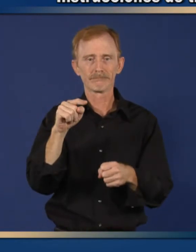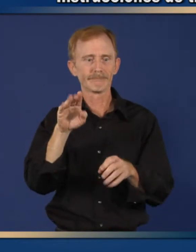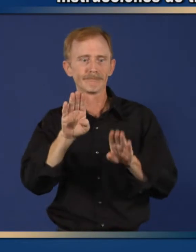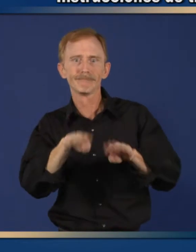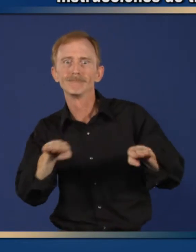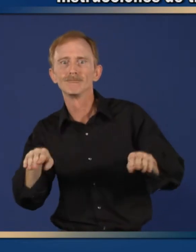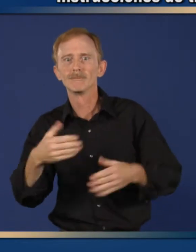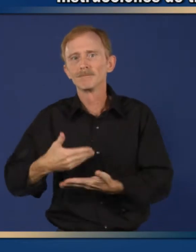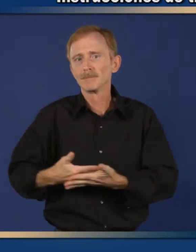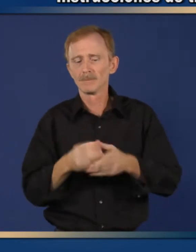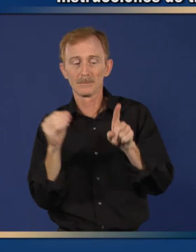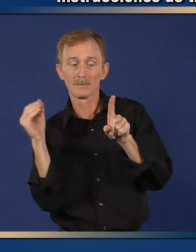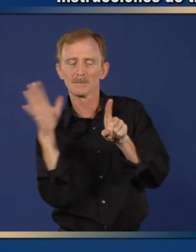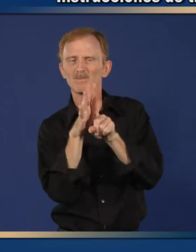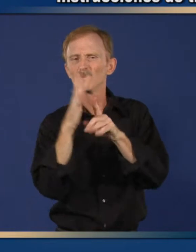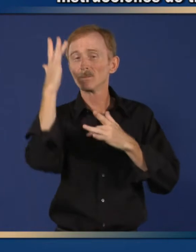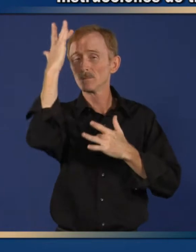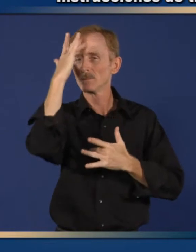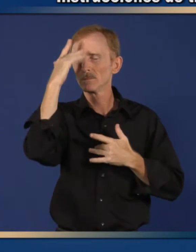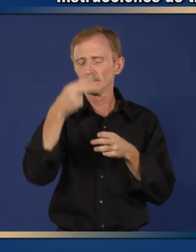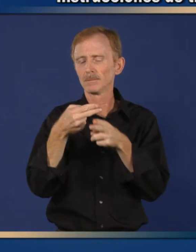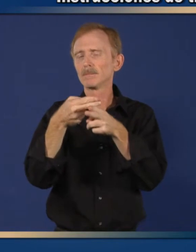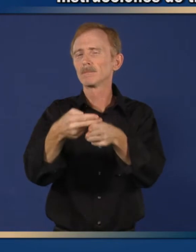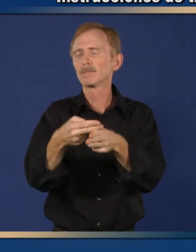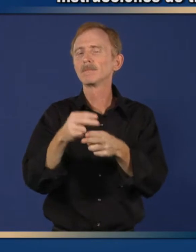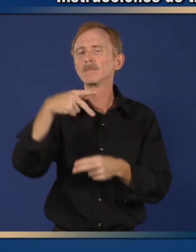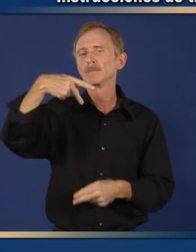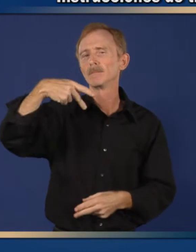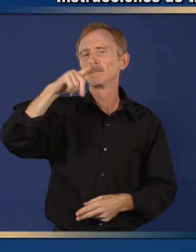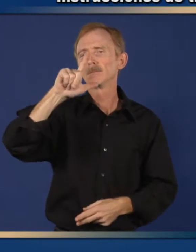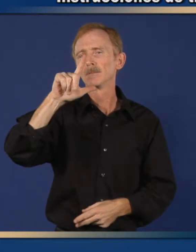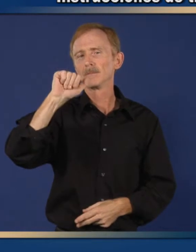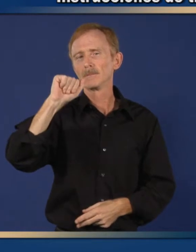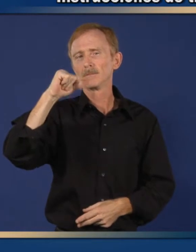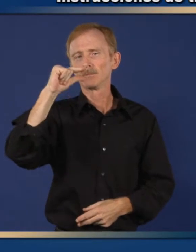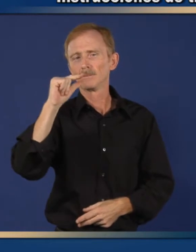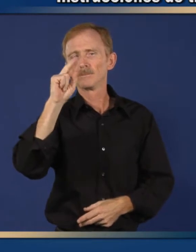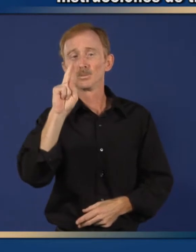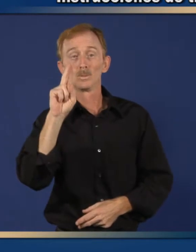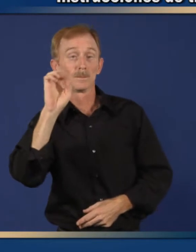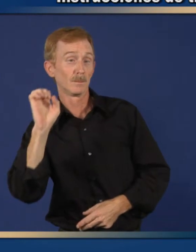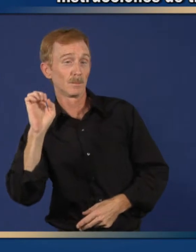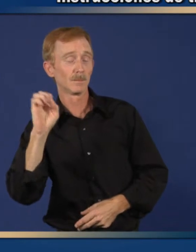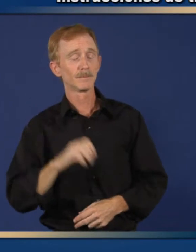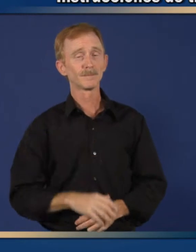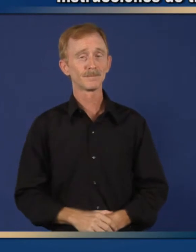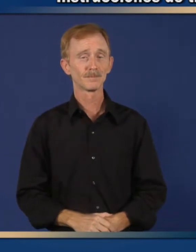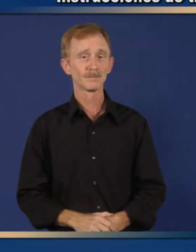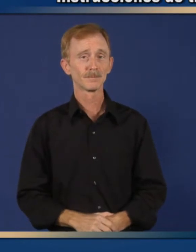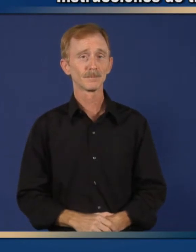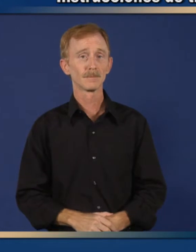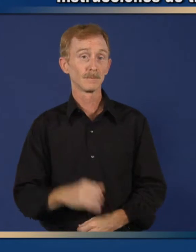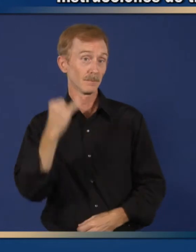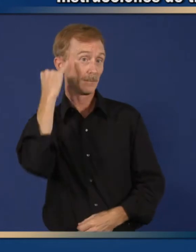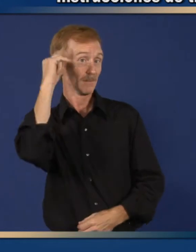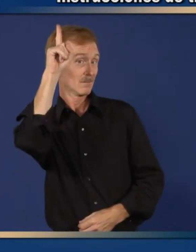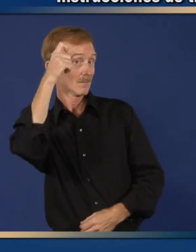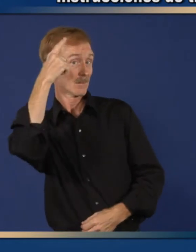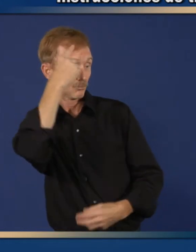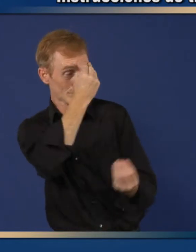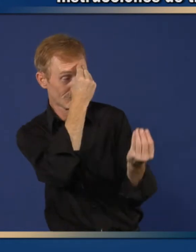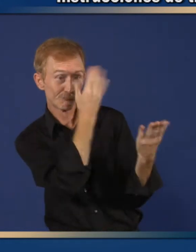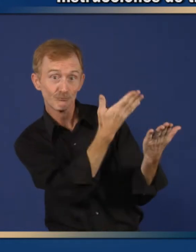Una vez que haya sido notificado por las leyes federales, estatales y locales que usted ha sido expuesto a la plaga,